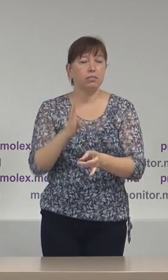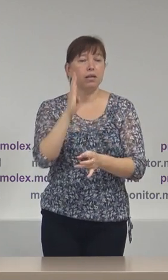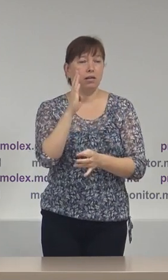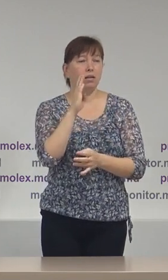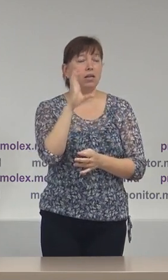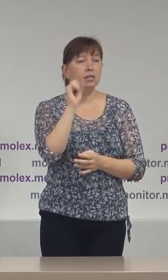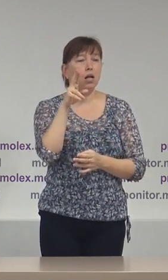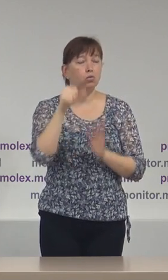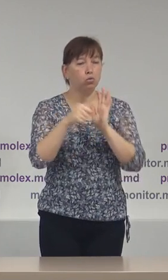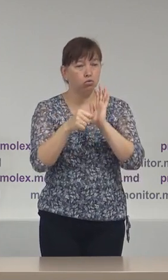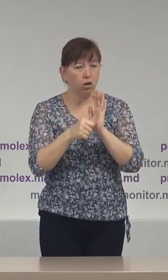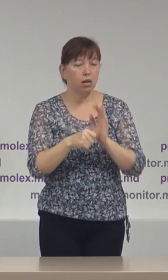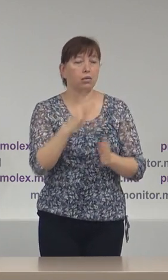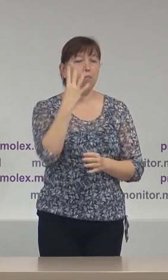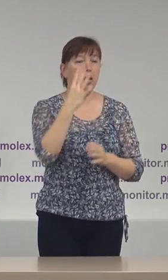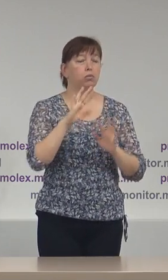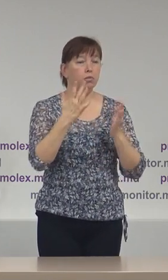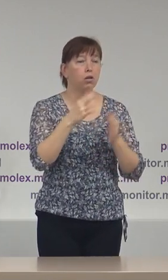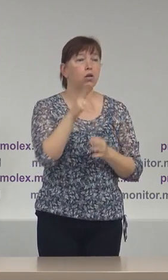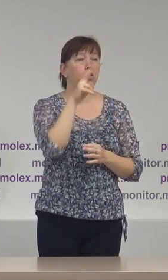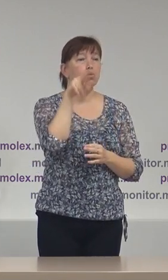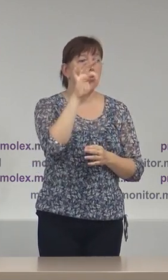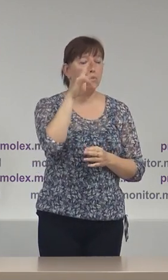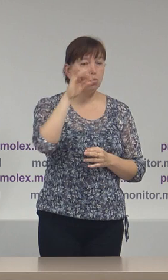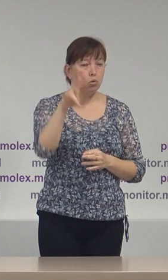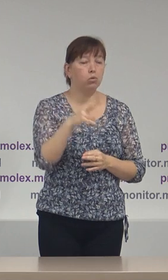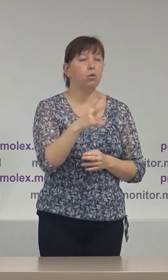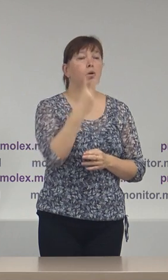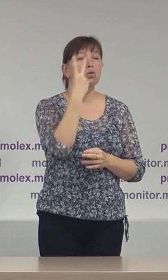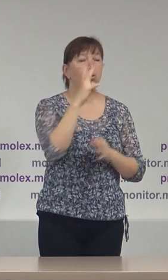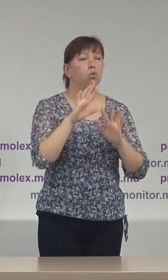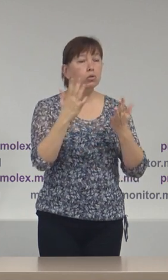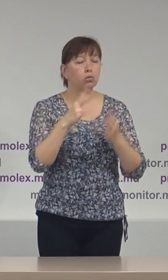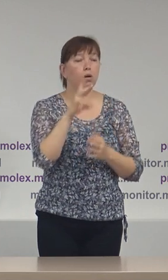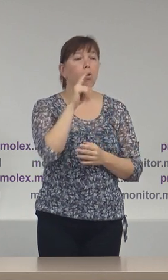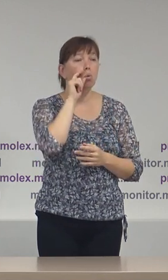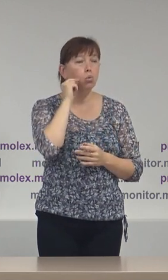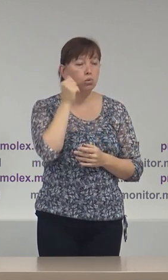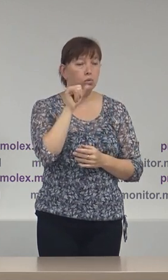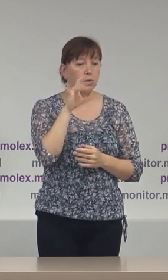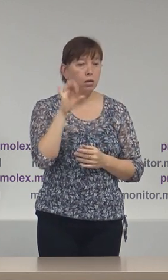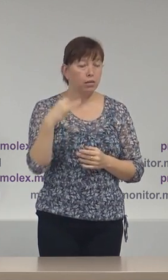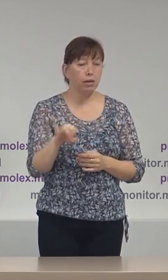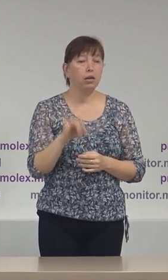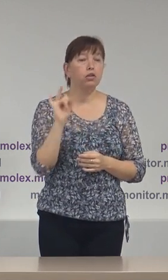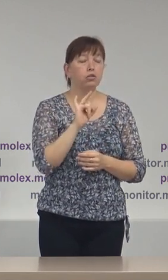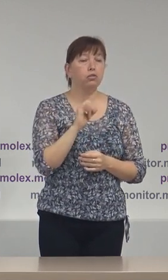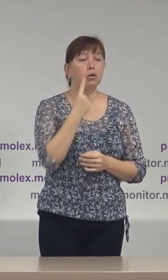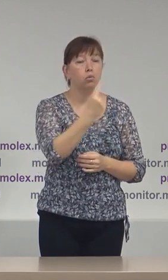Sandu patru situații domnul Igor Doduan două situații domnul Renato Osatăi și câte o situație